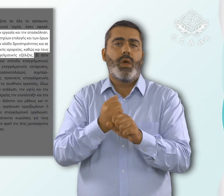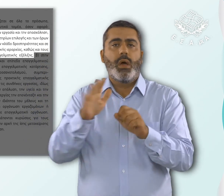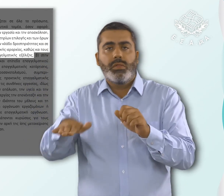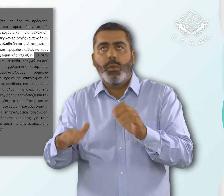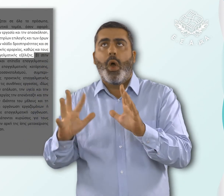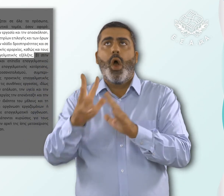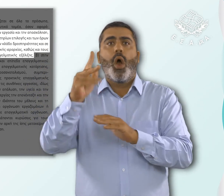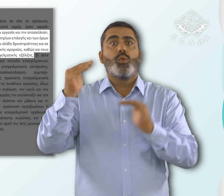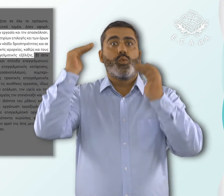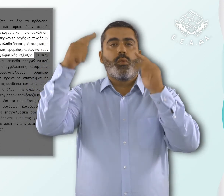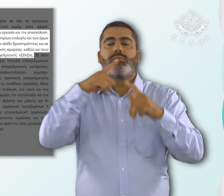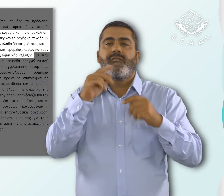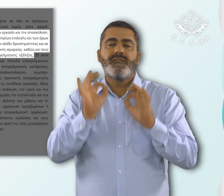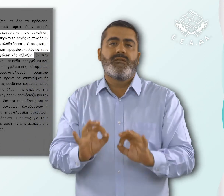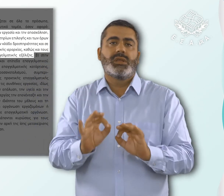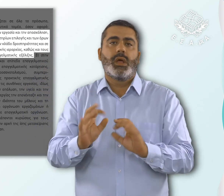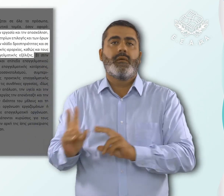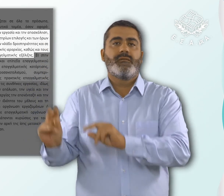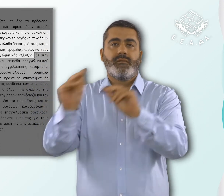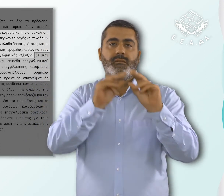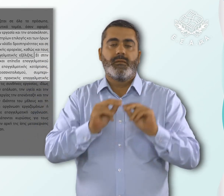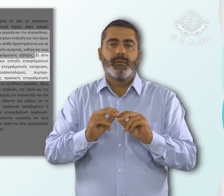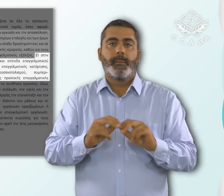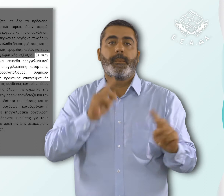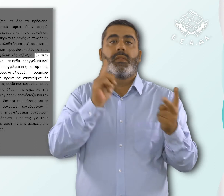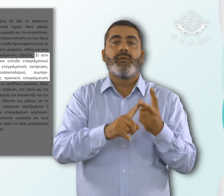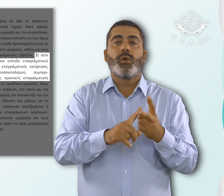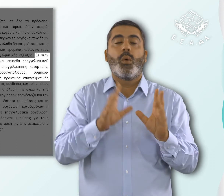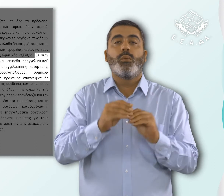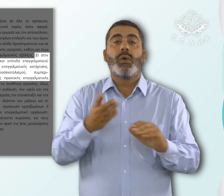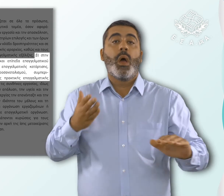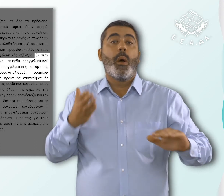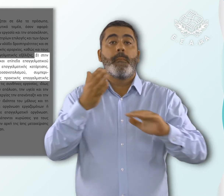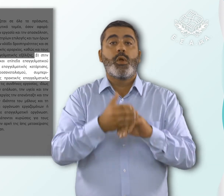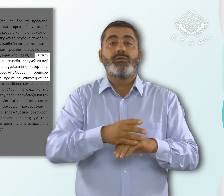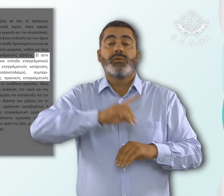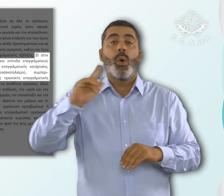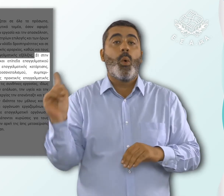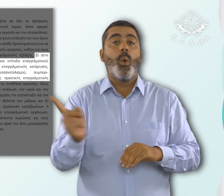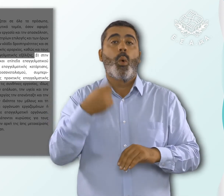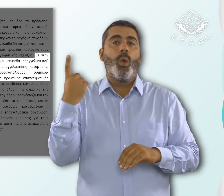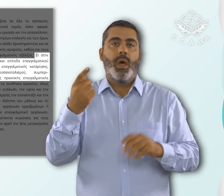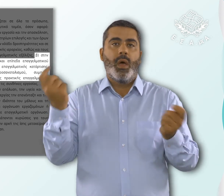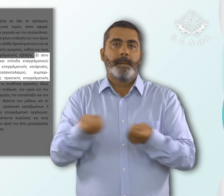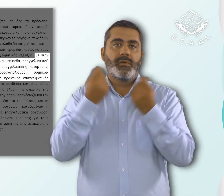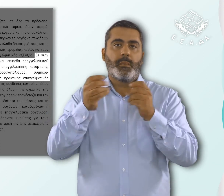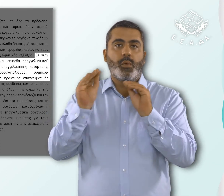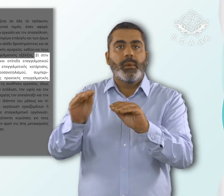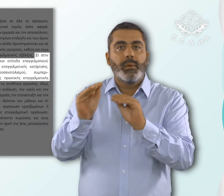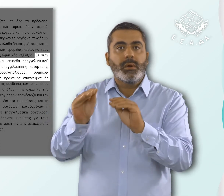υπηρεσιακής και επαγγελματικής εξέλιξης. Β. Στην πρόσβαση σε όλα τα είδη και επίπεδα επαγγελματικού προσανατολισμού,